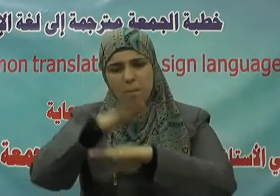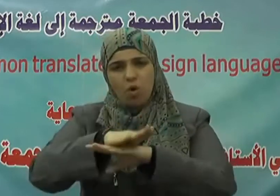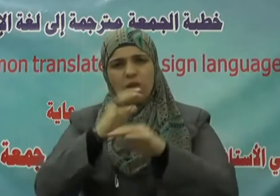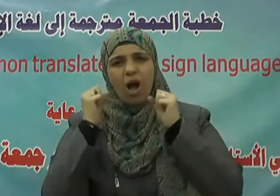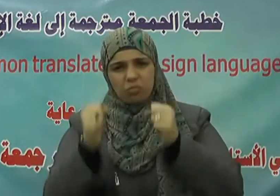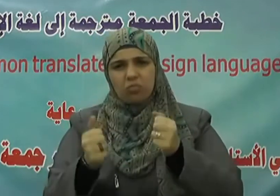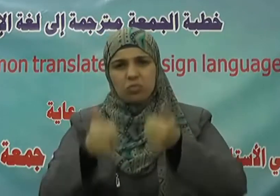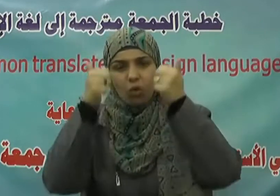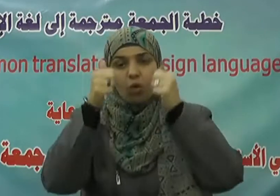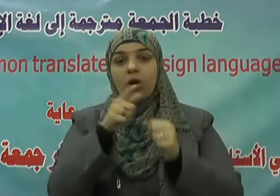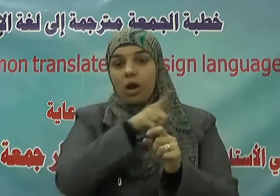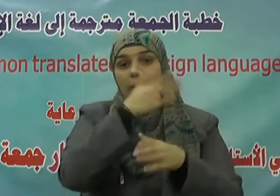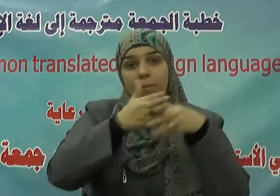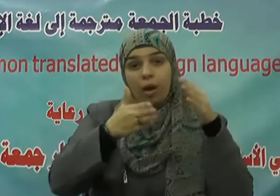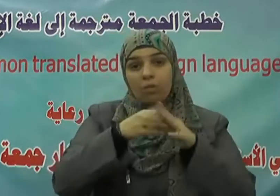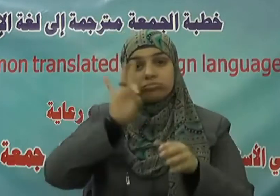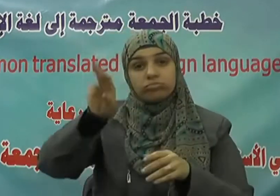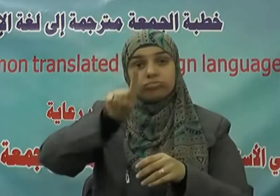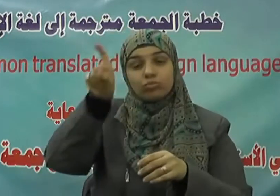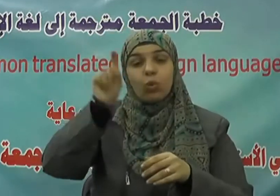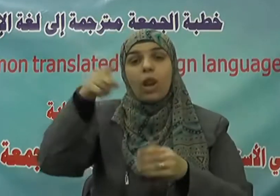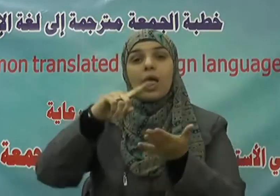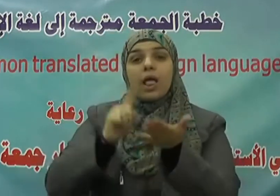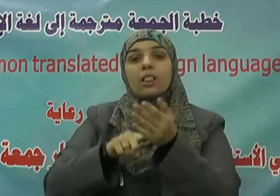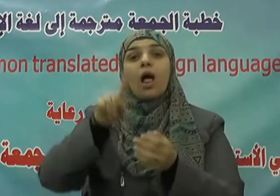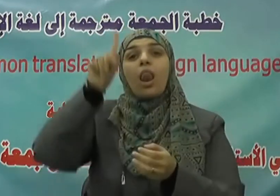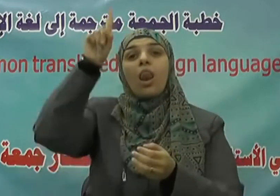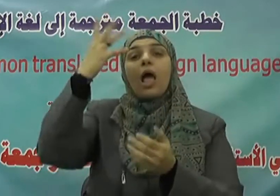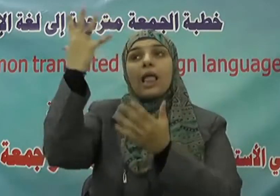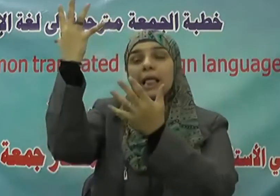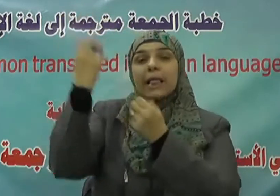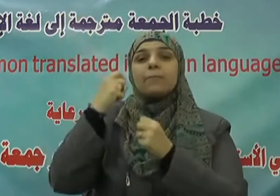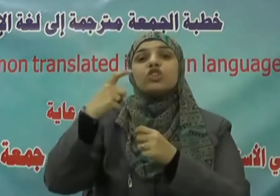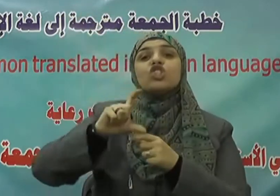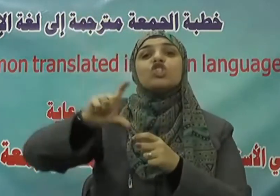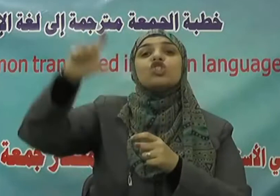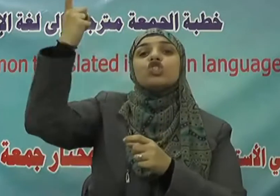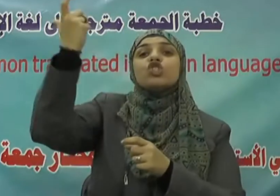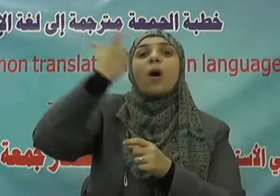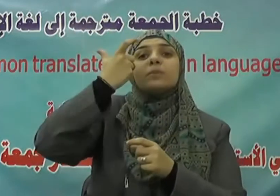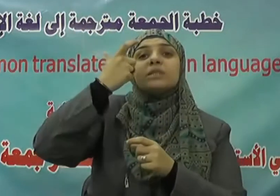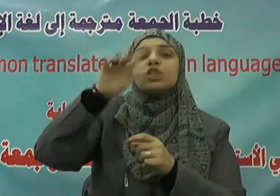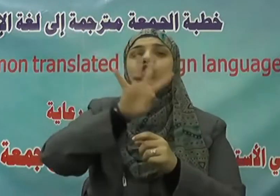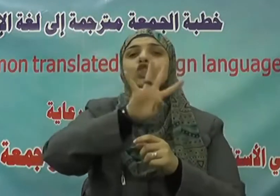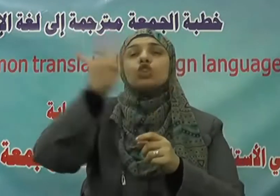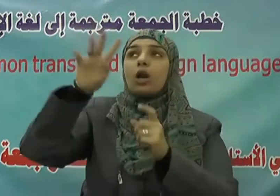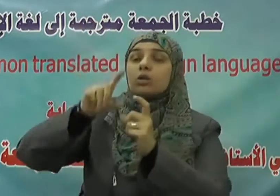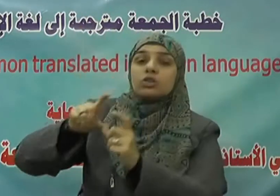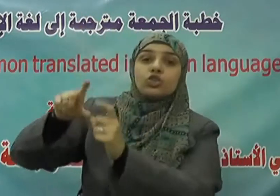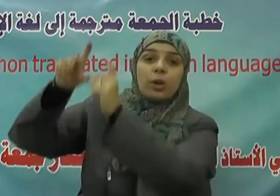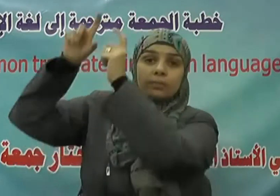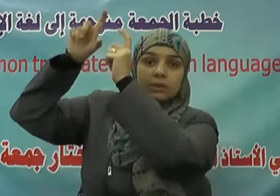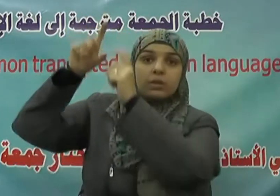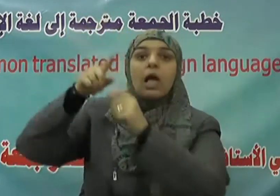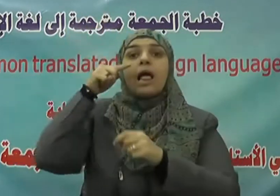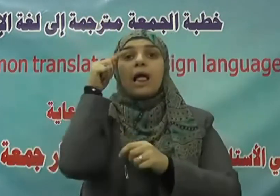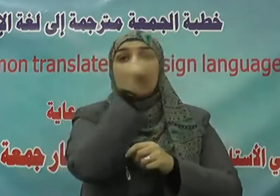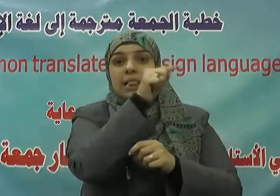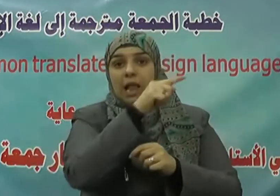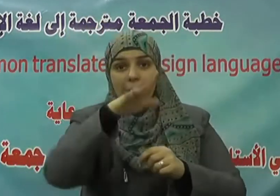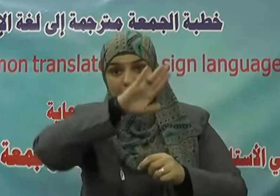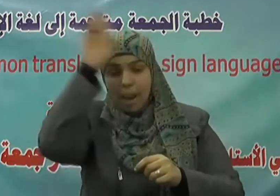إبراهيم فإن الله يأتي بالشمس من المشرق فأتي بها من المغرب